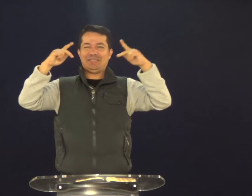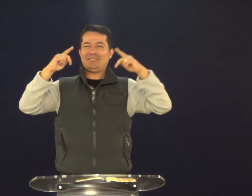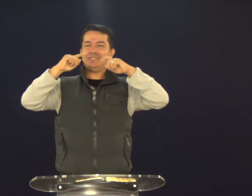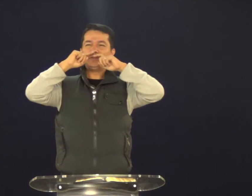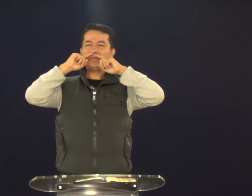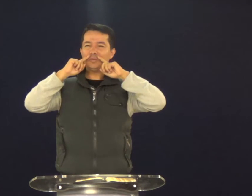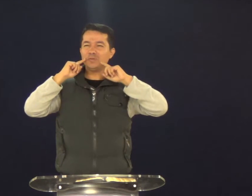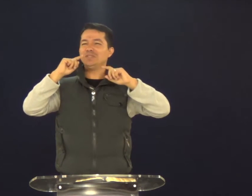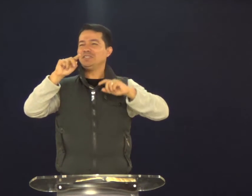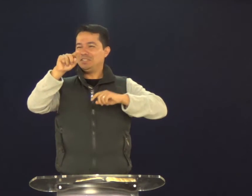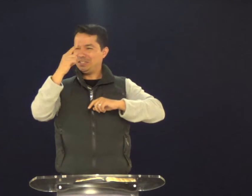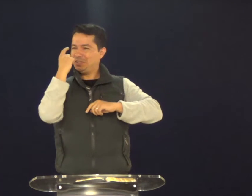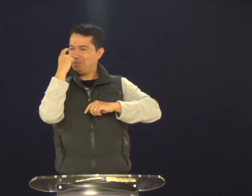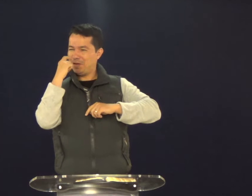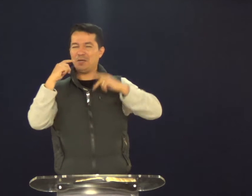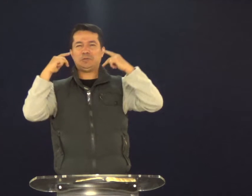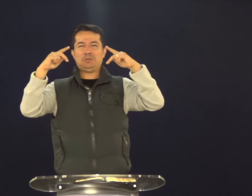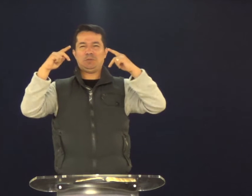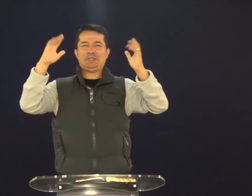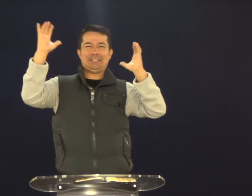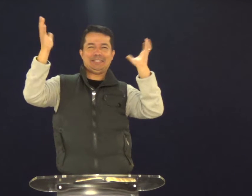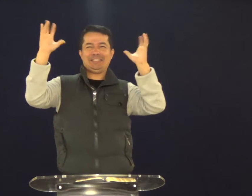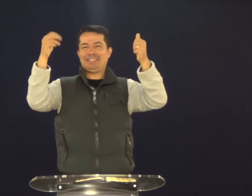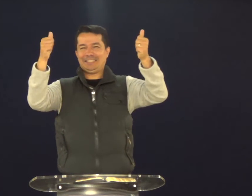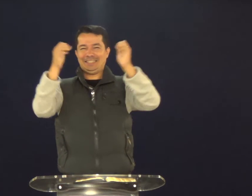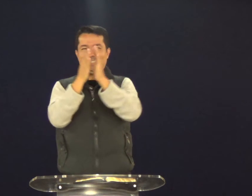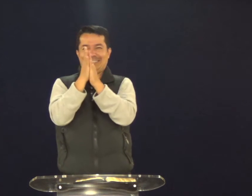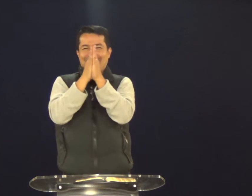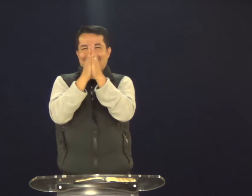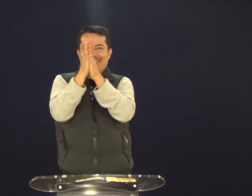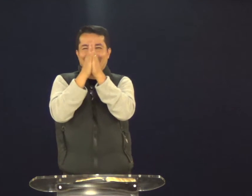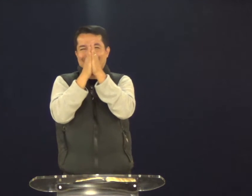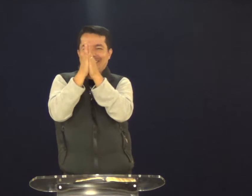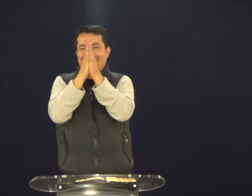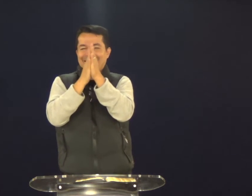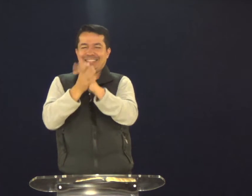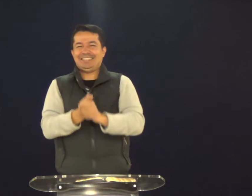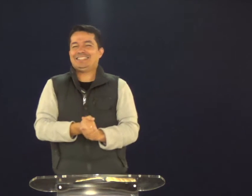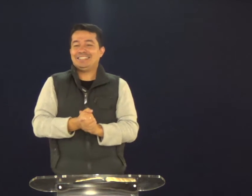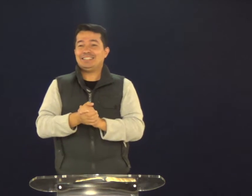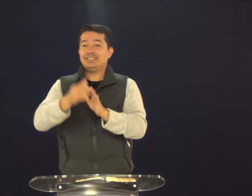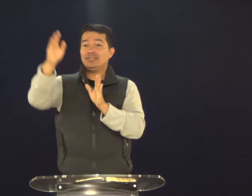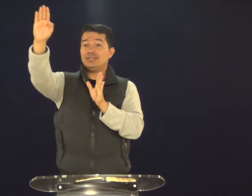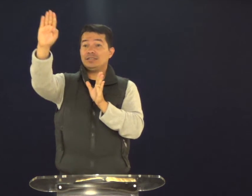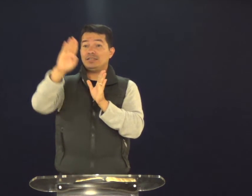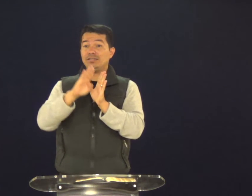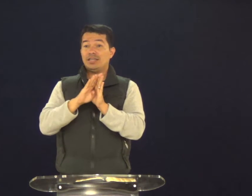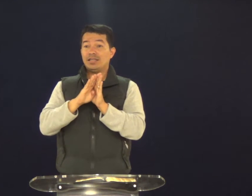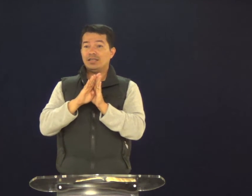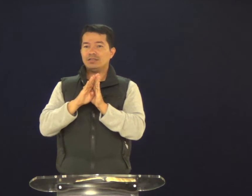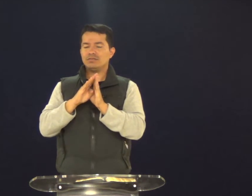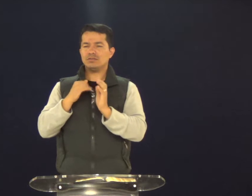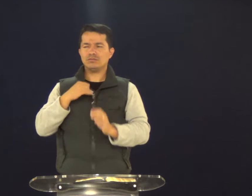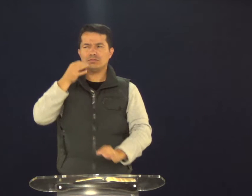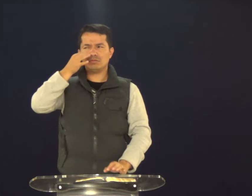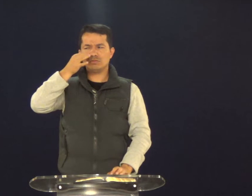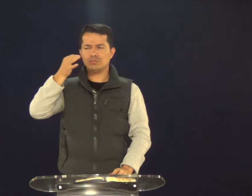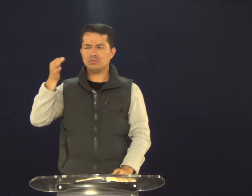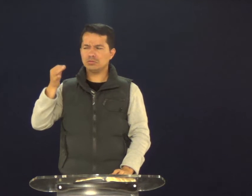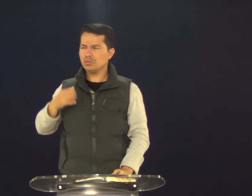a igreja, vou ver a pregação da Dona Irã, do Salomão, e Libras, e vai ser legal. Aí, de repente,